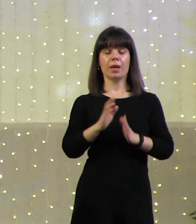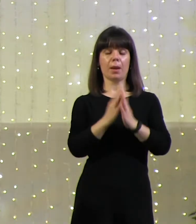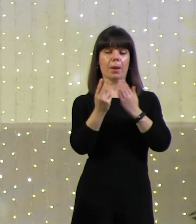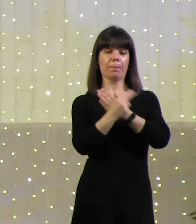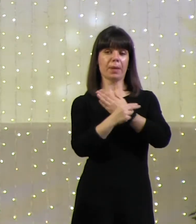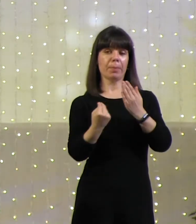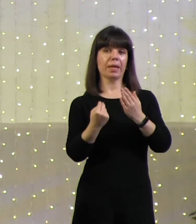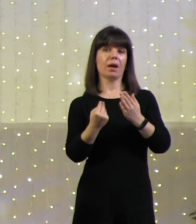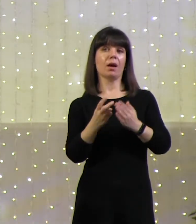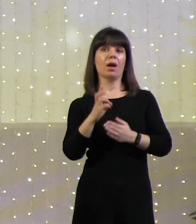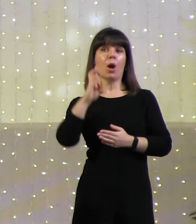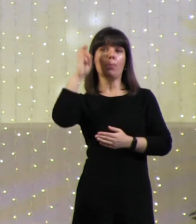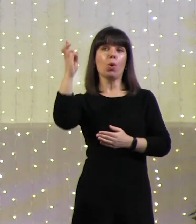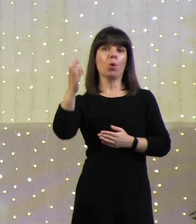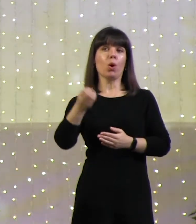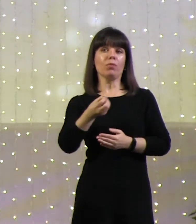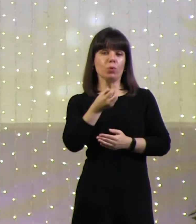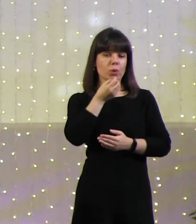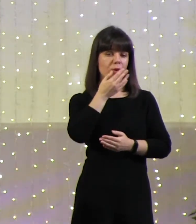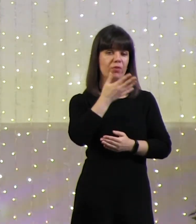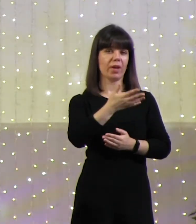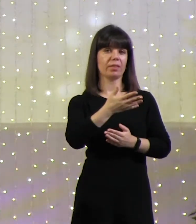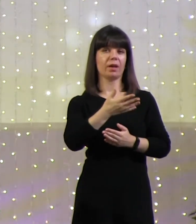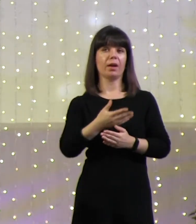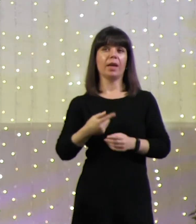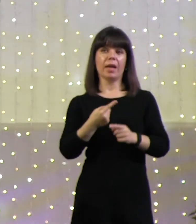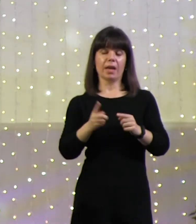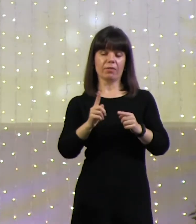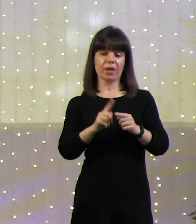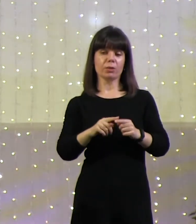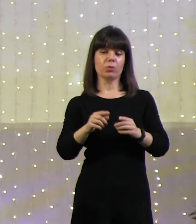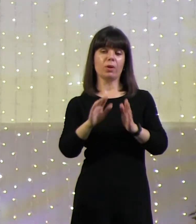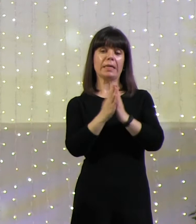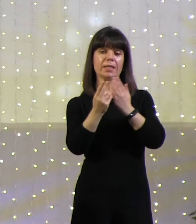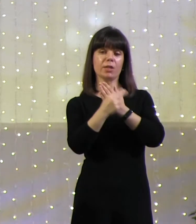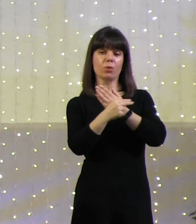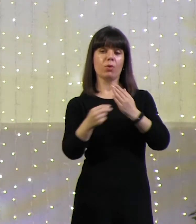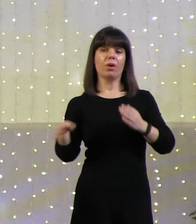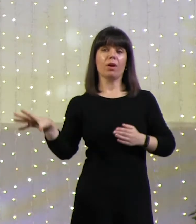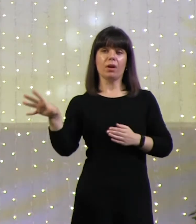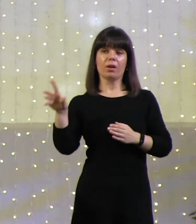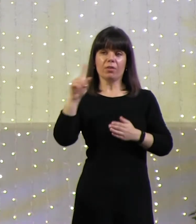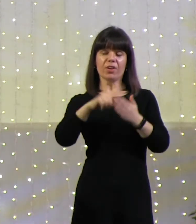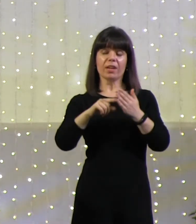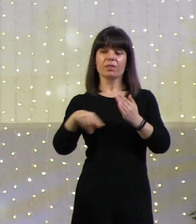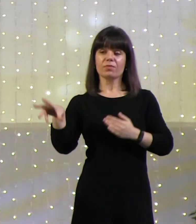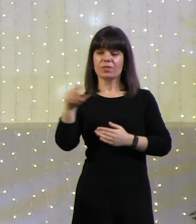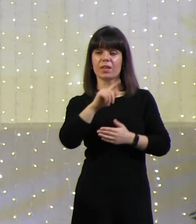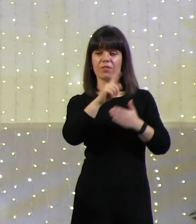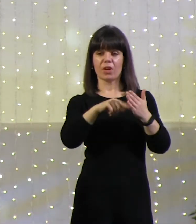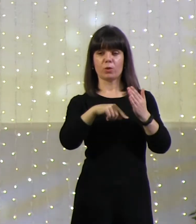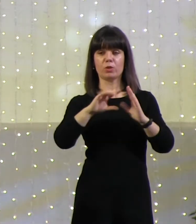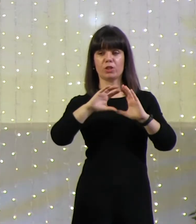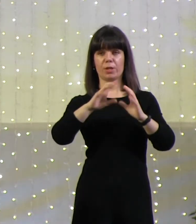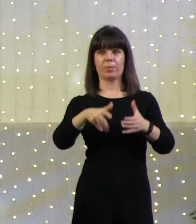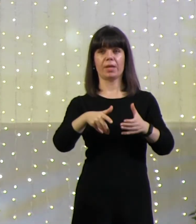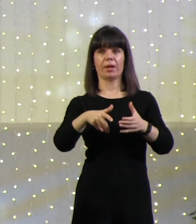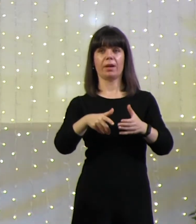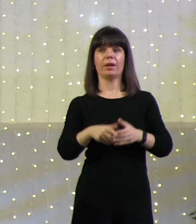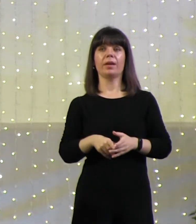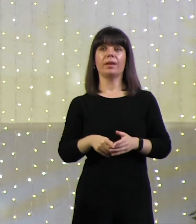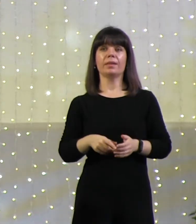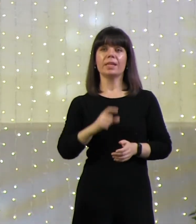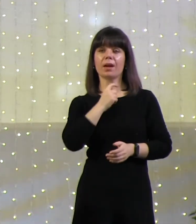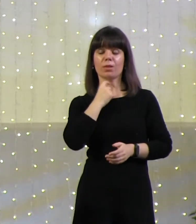Бога, верят все христиане мира, и католики, и православные, и протестанты. Давайте так скажем, и